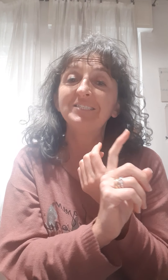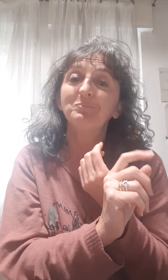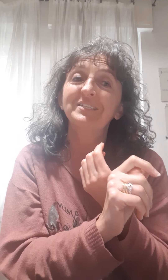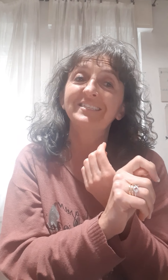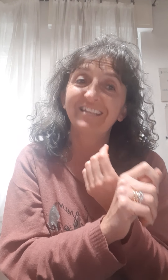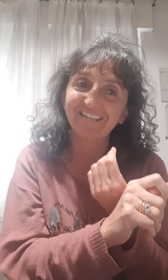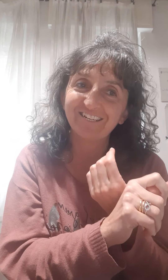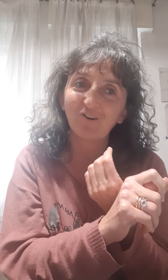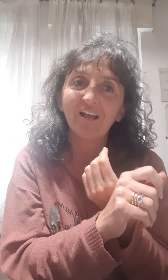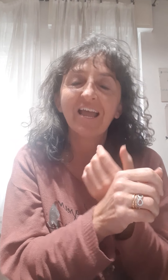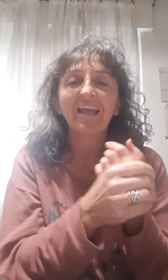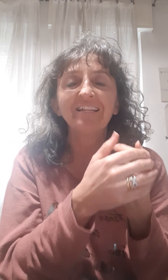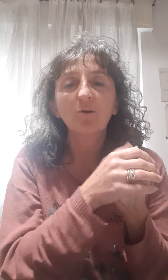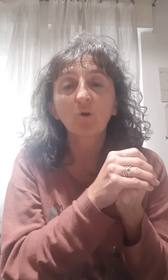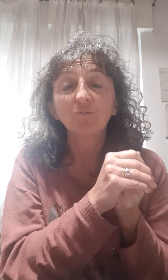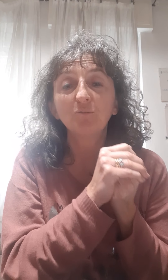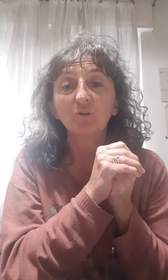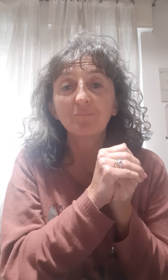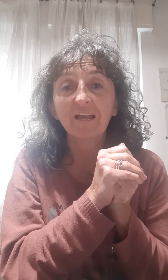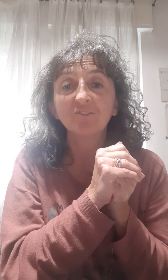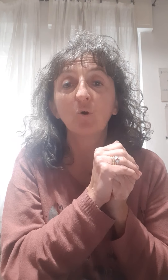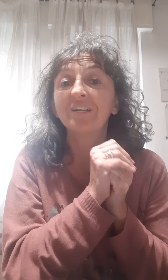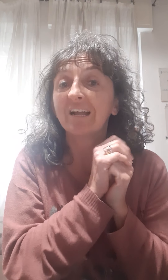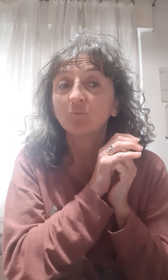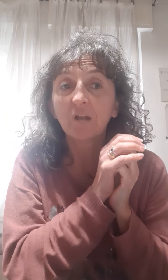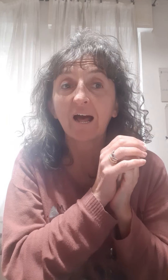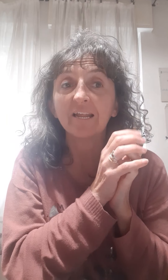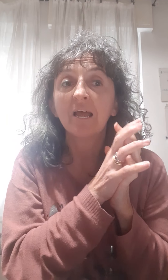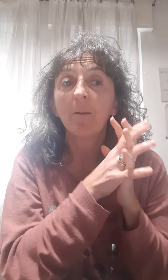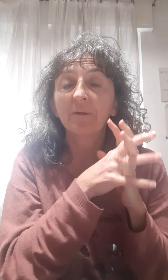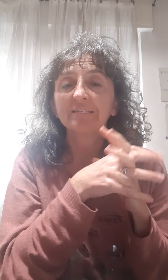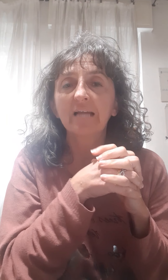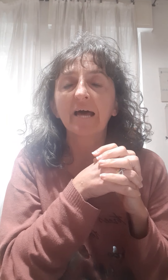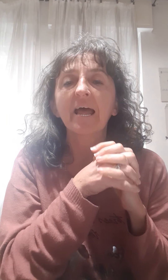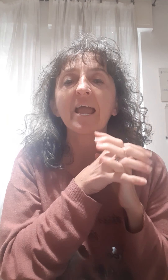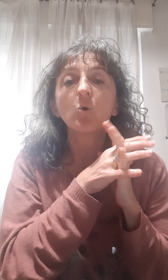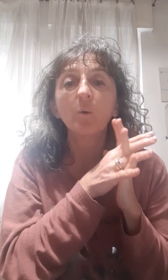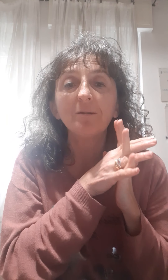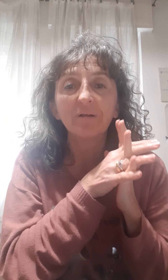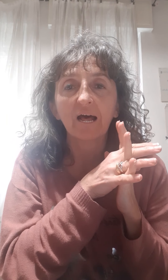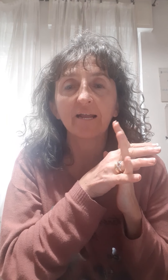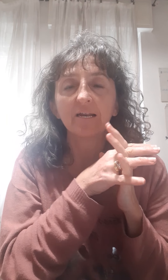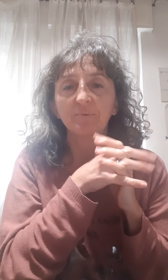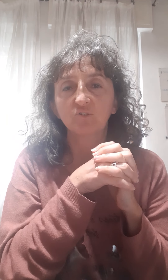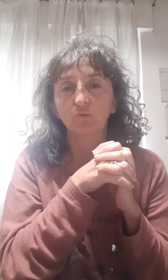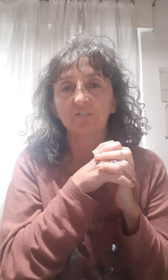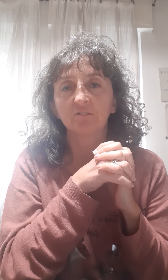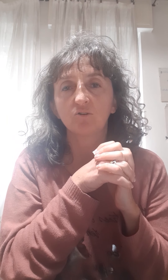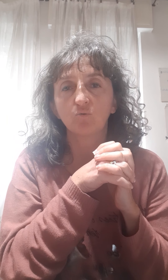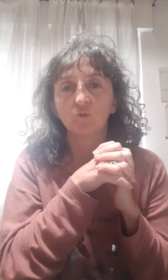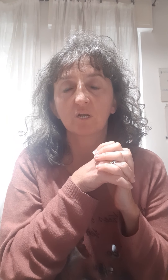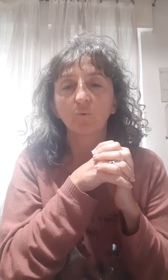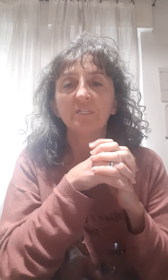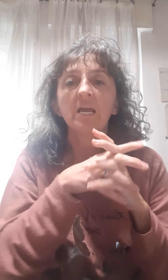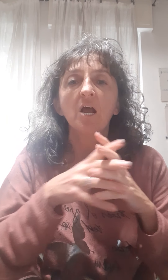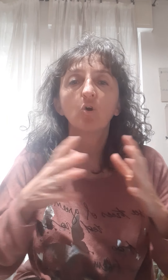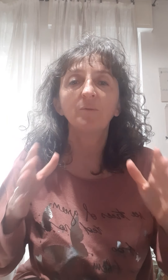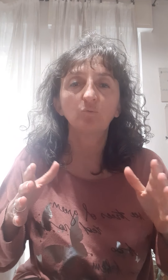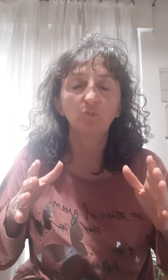antisettico, antibatterico ed è un ottimo rimedio naturale per andare a equilibrare la pressione arteriosa. Quindi come tutti